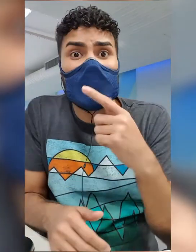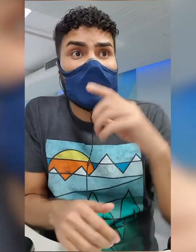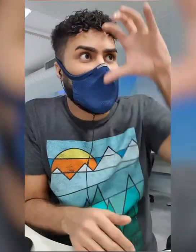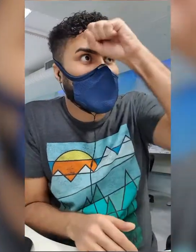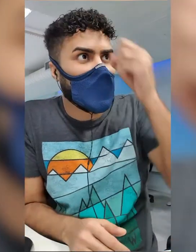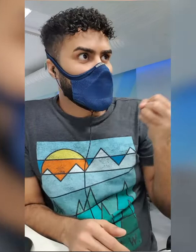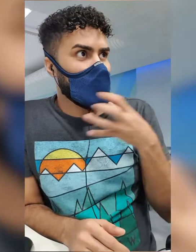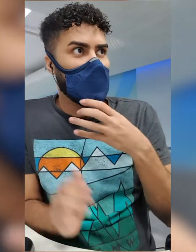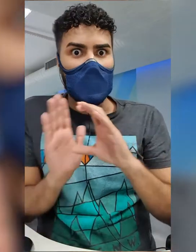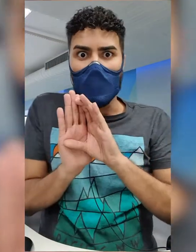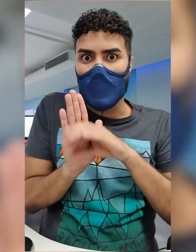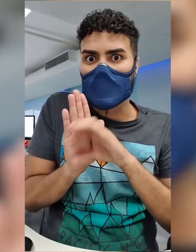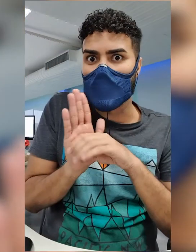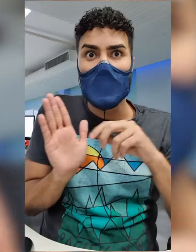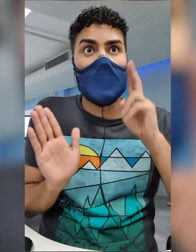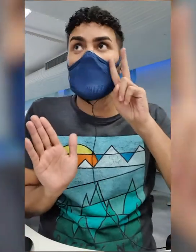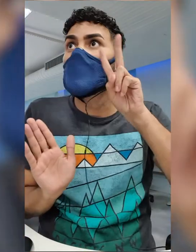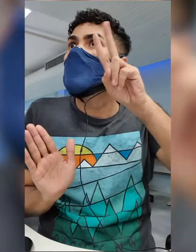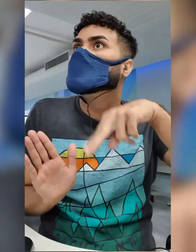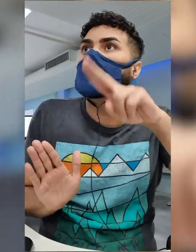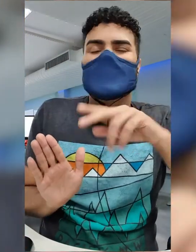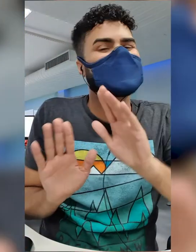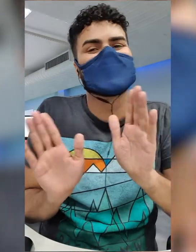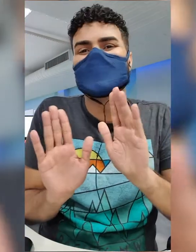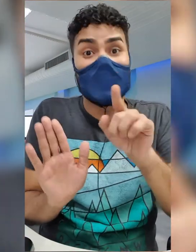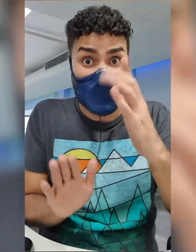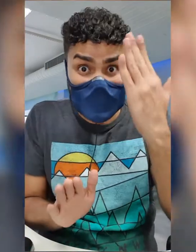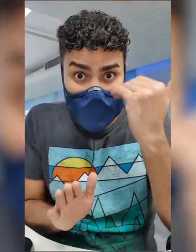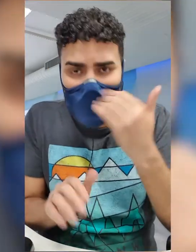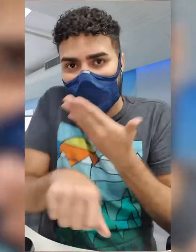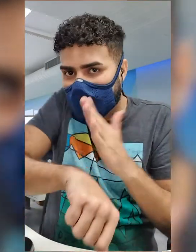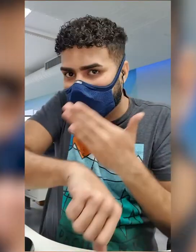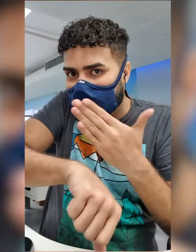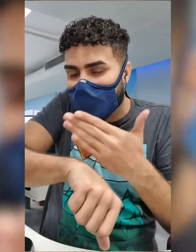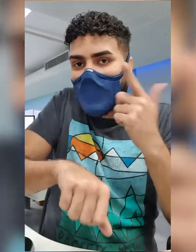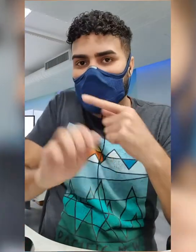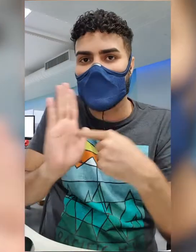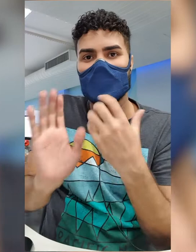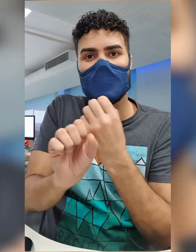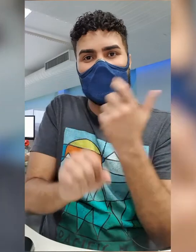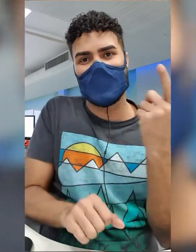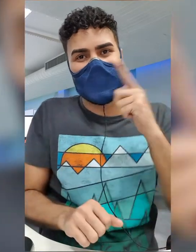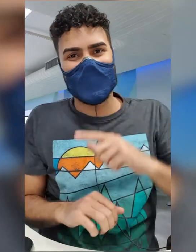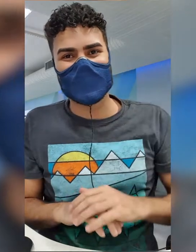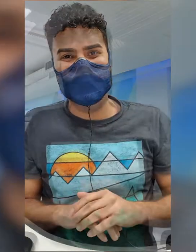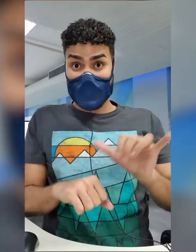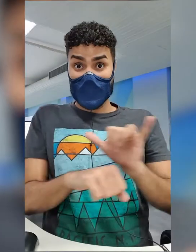conceito que eu nunca vi. E tem que se focar no que já sabe e treinar para garantir esses pontos. As estratégias de